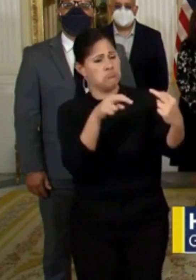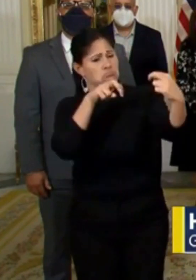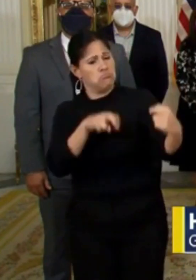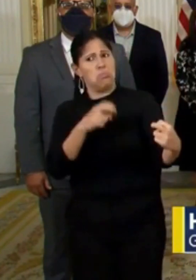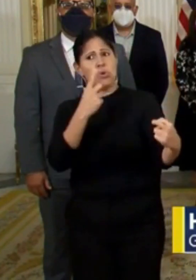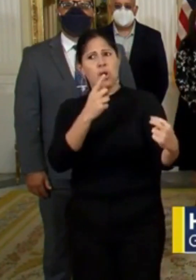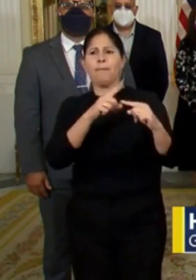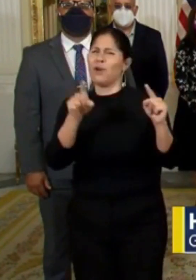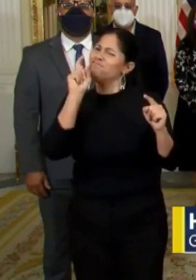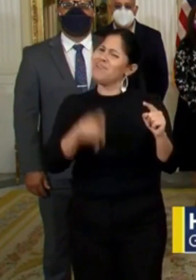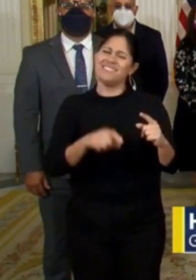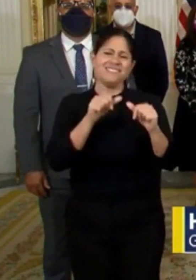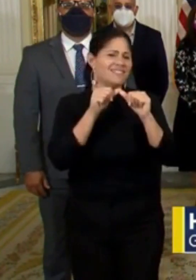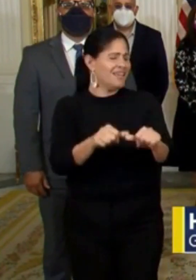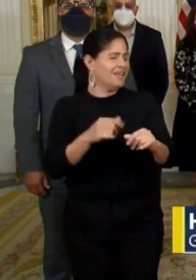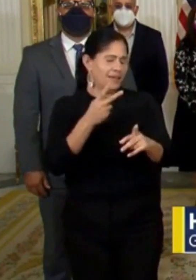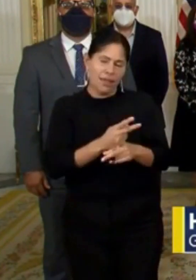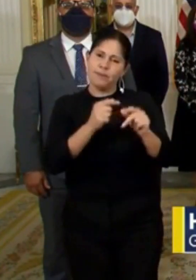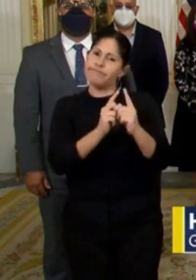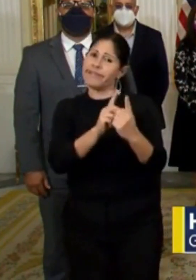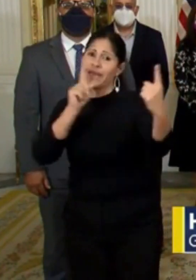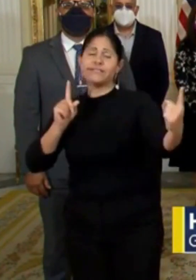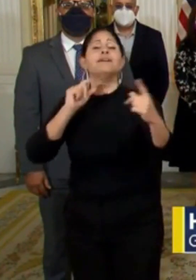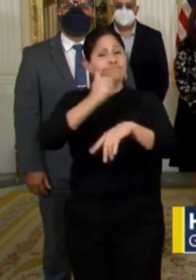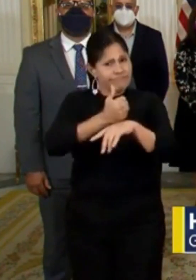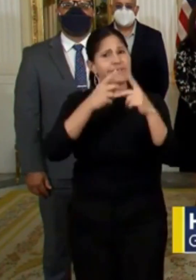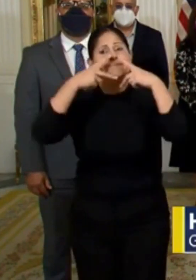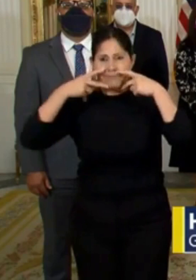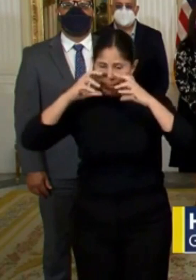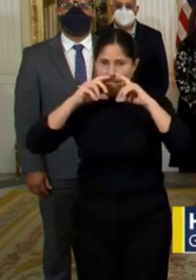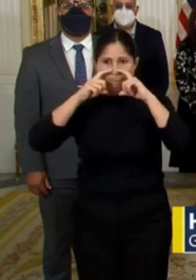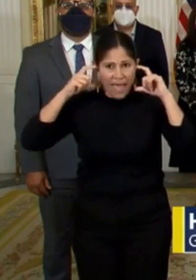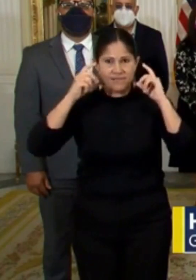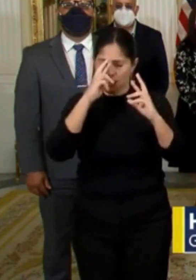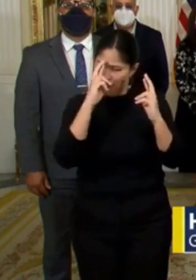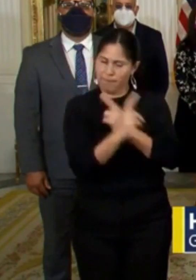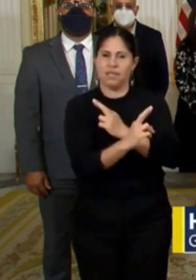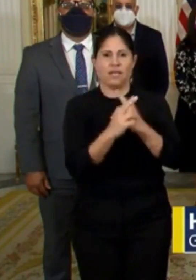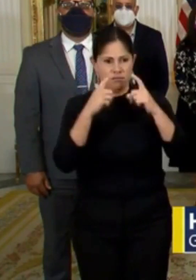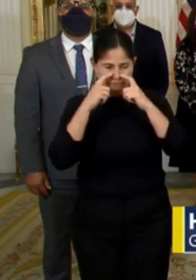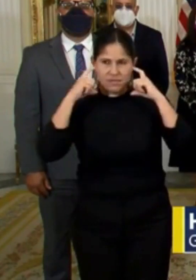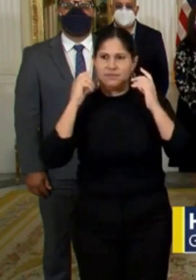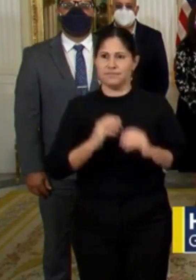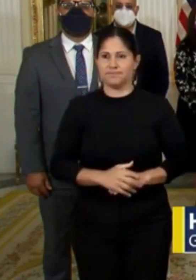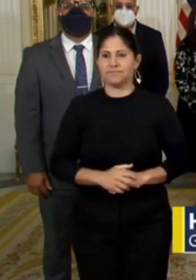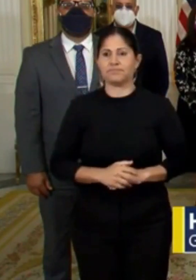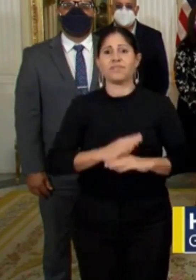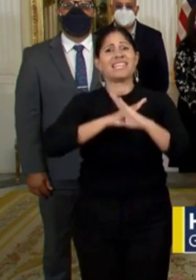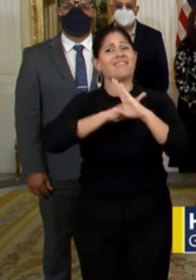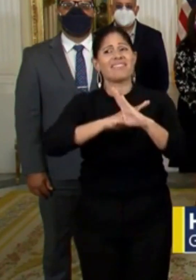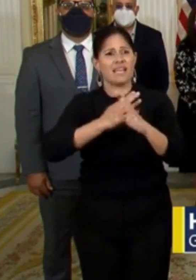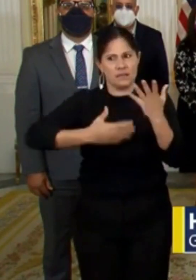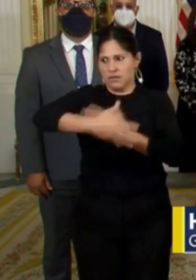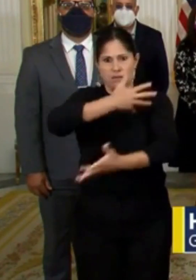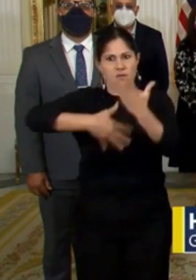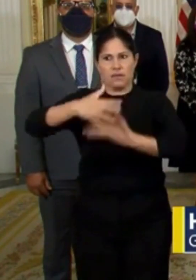protocolos de seguridad y mitigación, respetando los protocolos del distanciamiento social, evitando la aglomeración